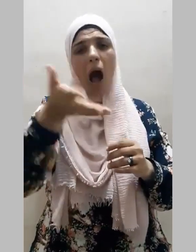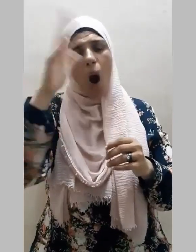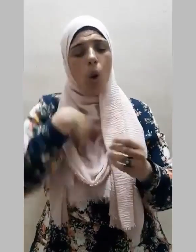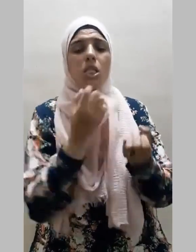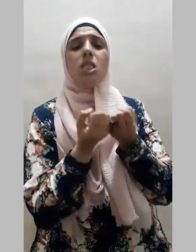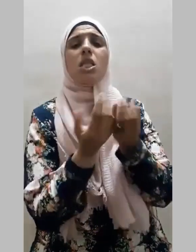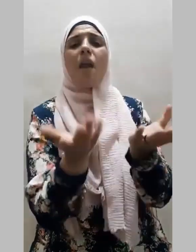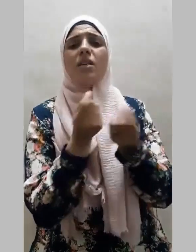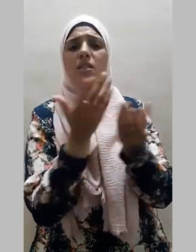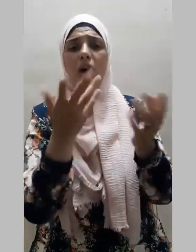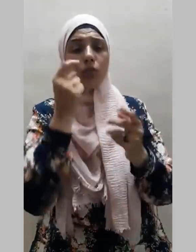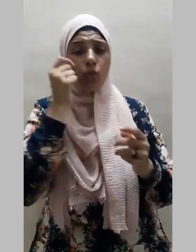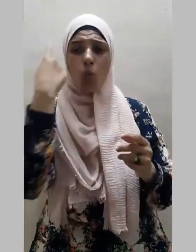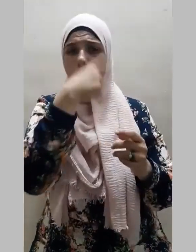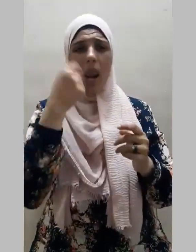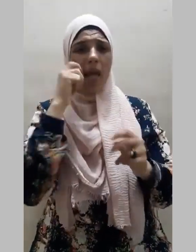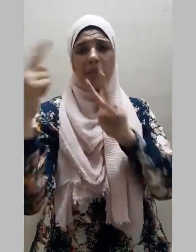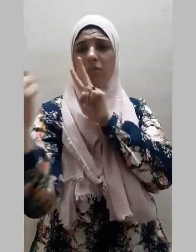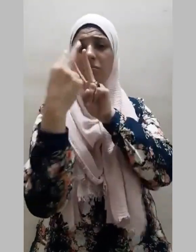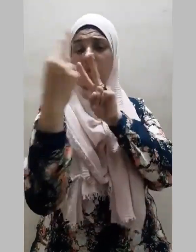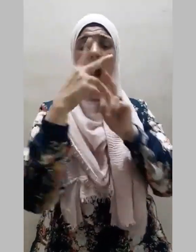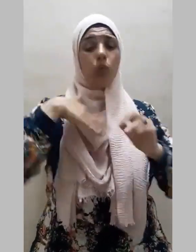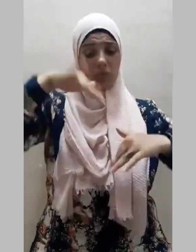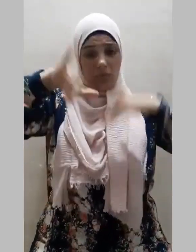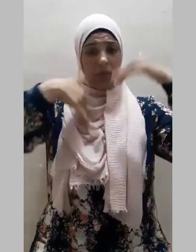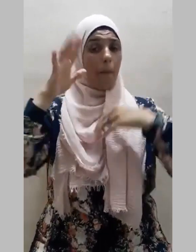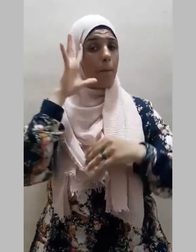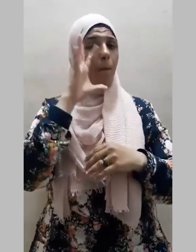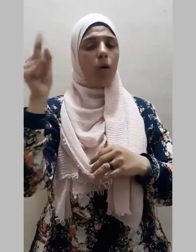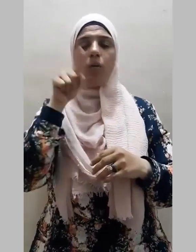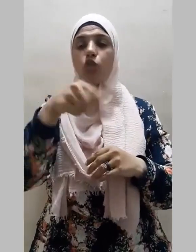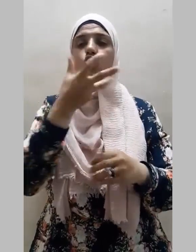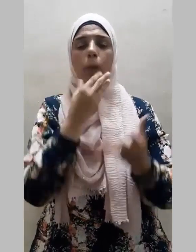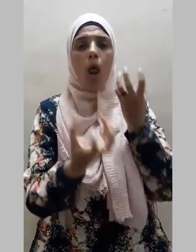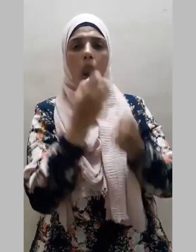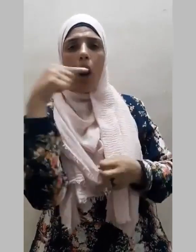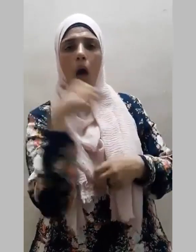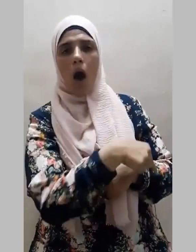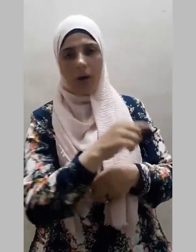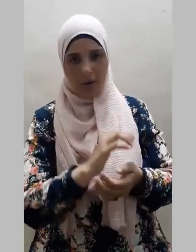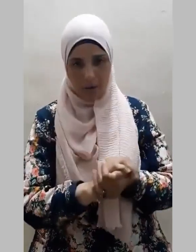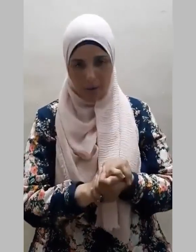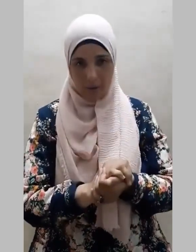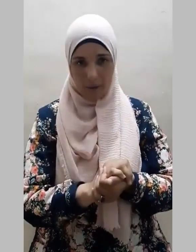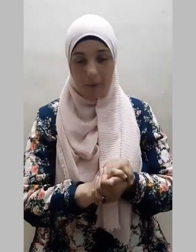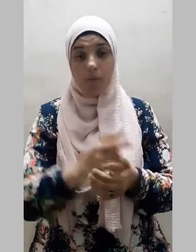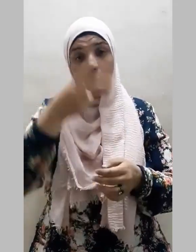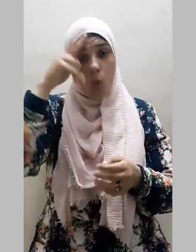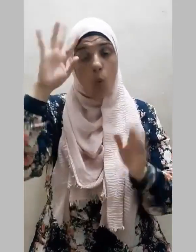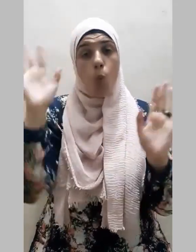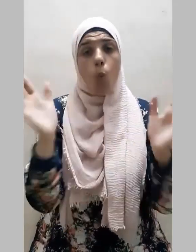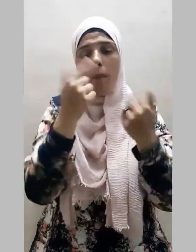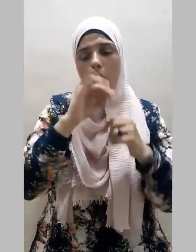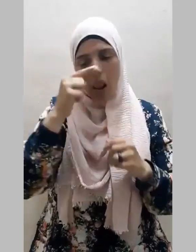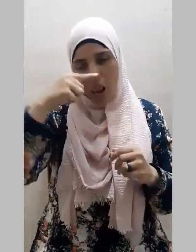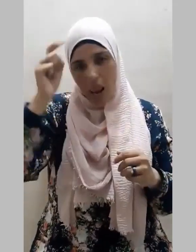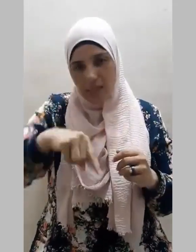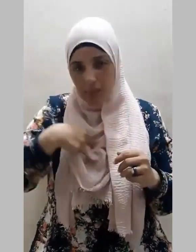وجوه الناس إليه فهو في النار ومنها التواضر وقد